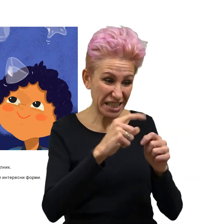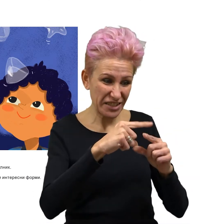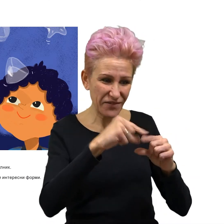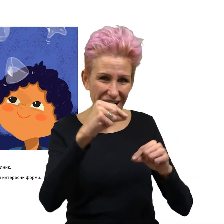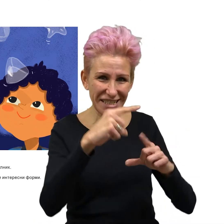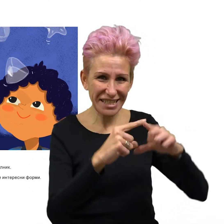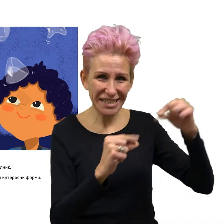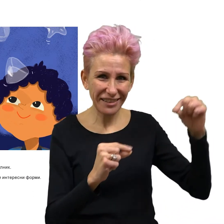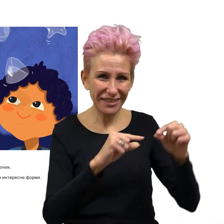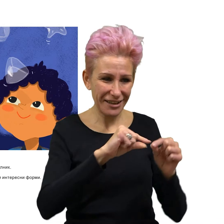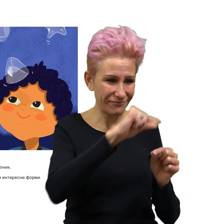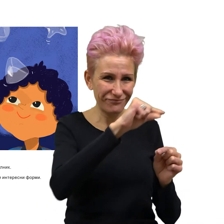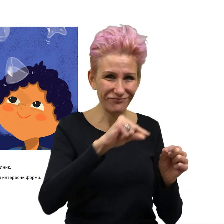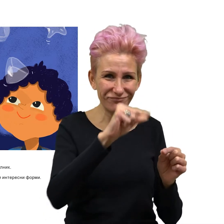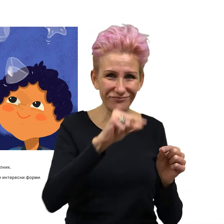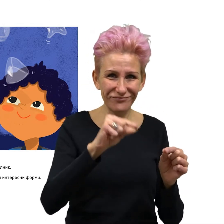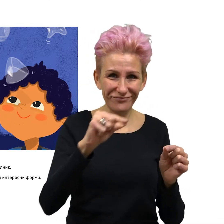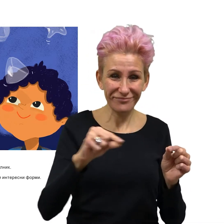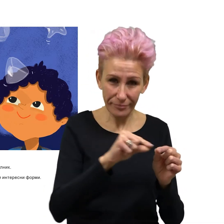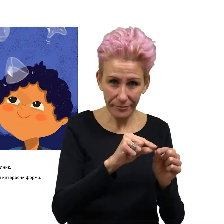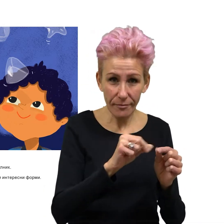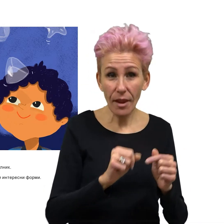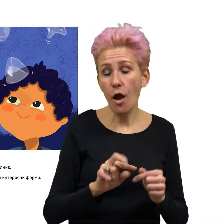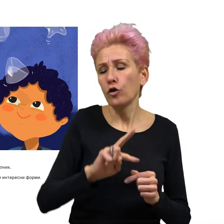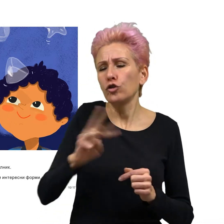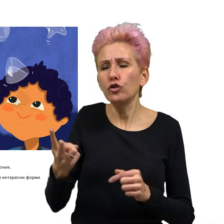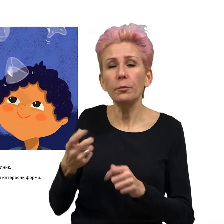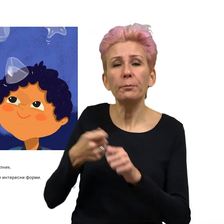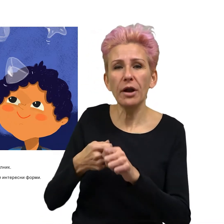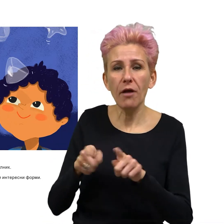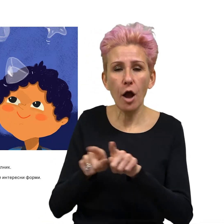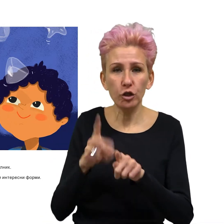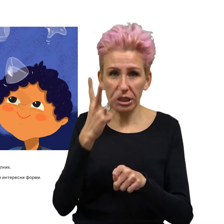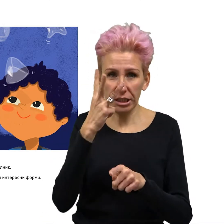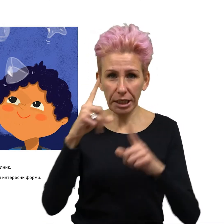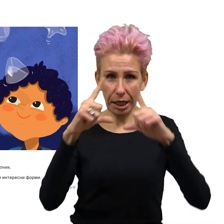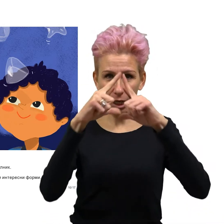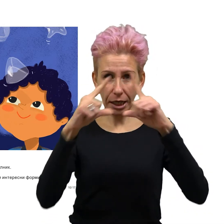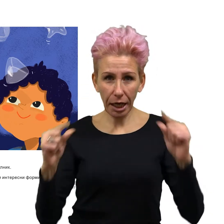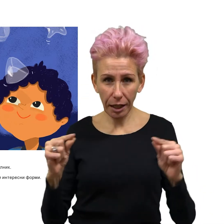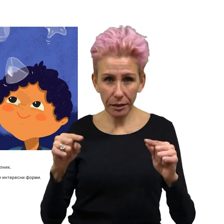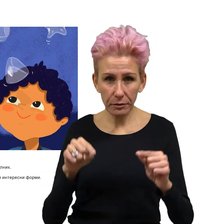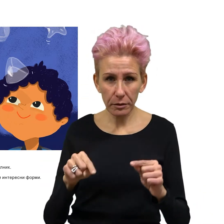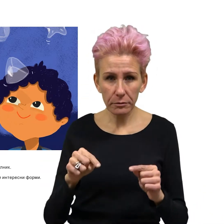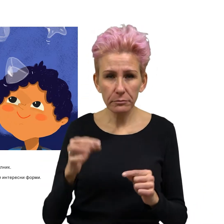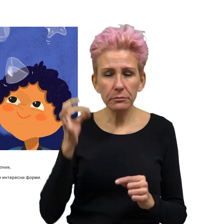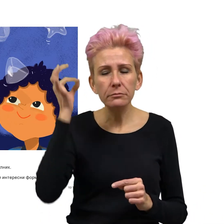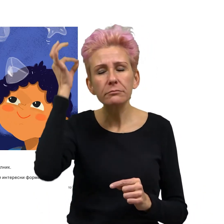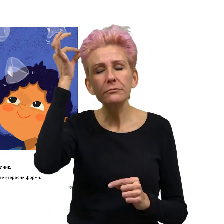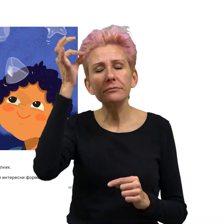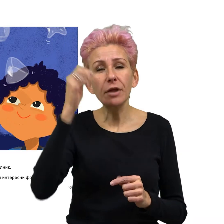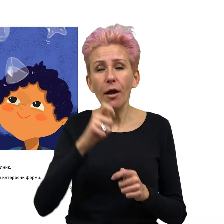триъгълник. Представя ли си как във въздуха ще литнат балончета във всякакви интересни форми?